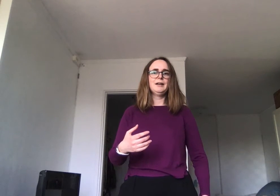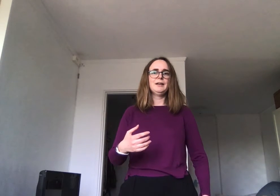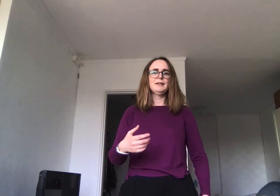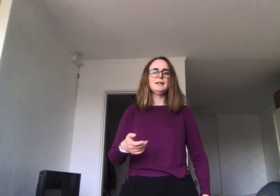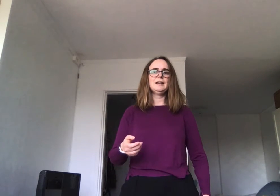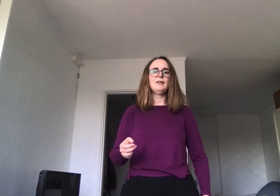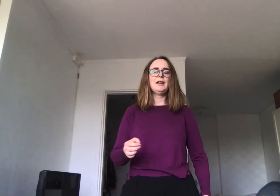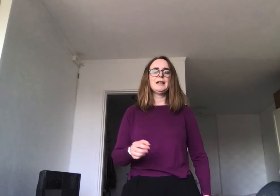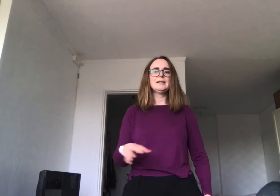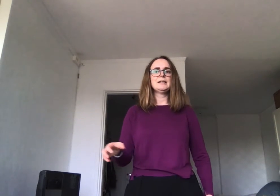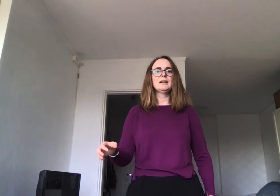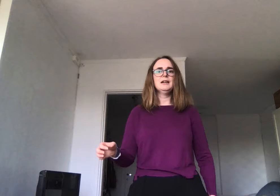Dette gjør vi en siste gang.